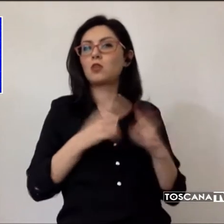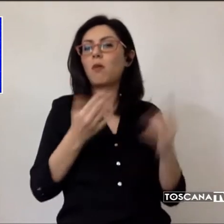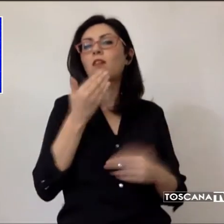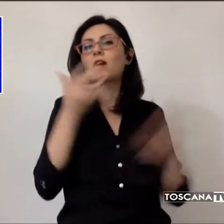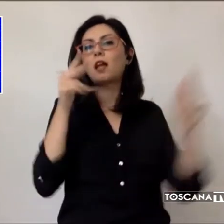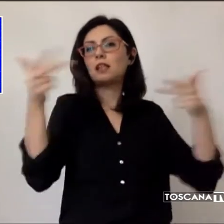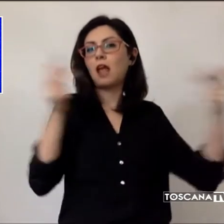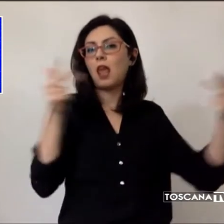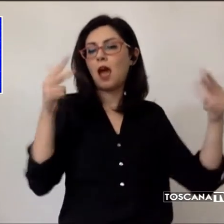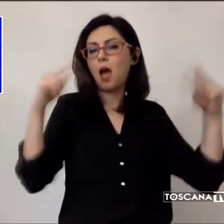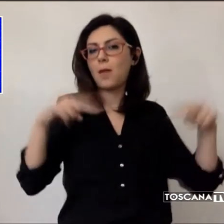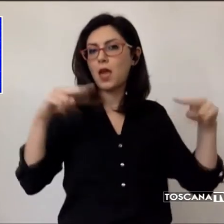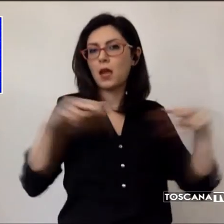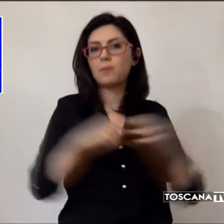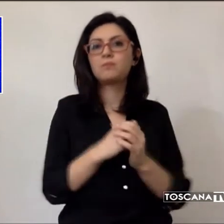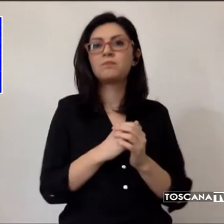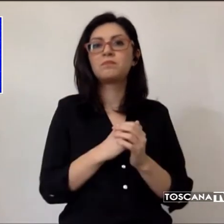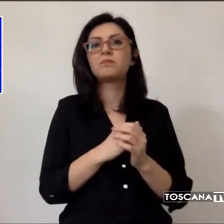sorveglianza cittadine.